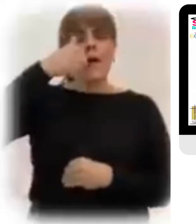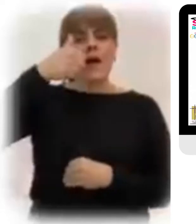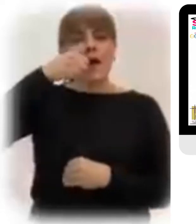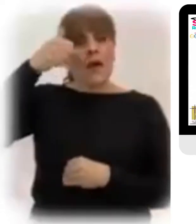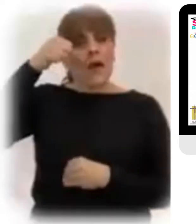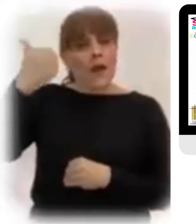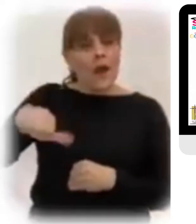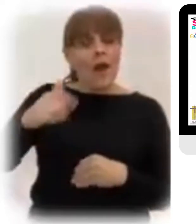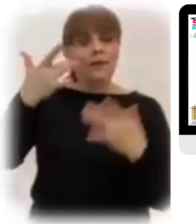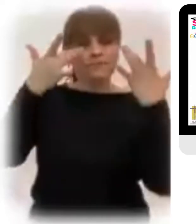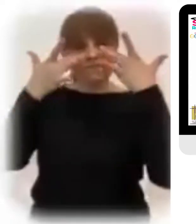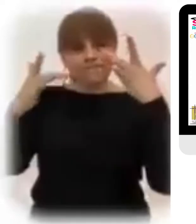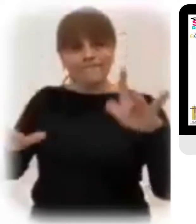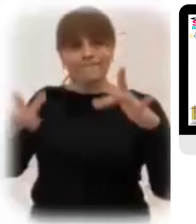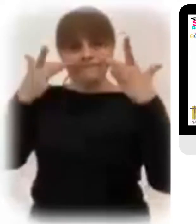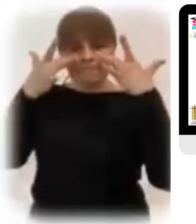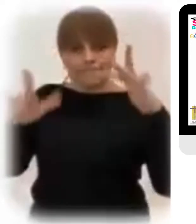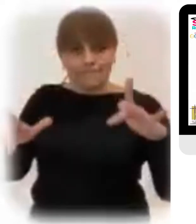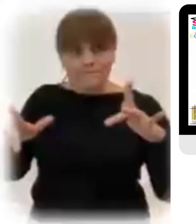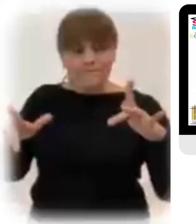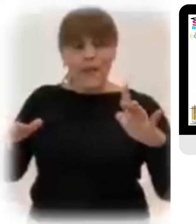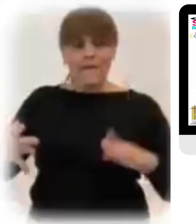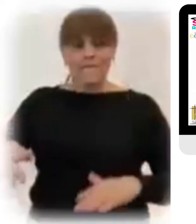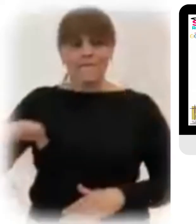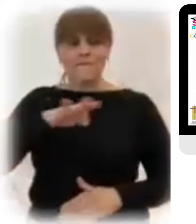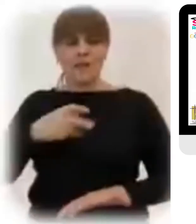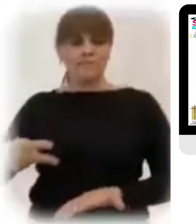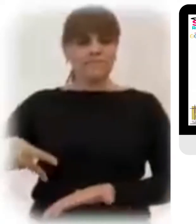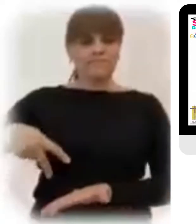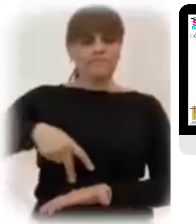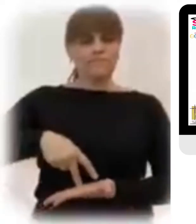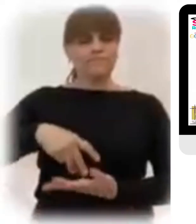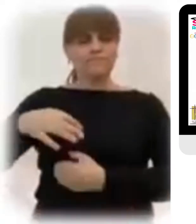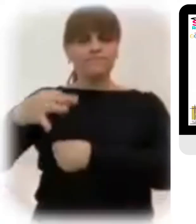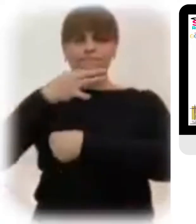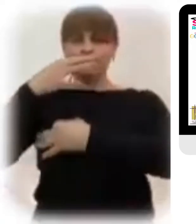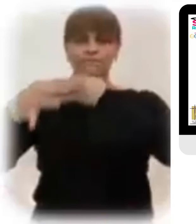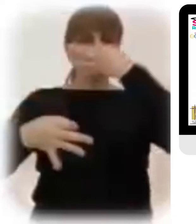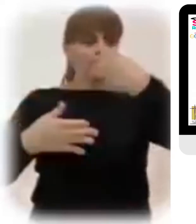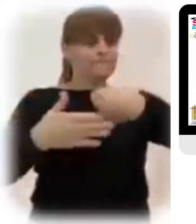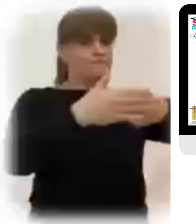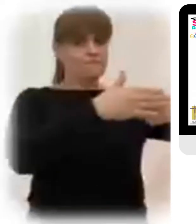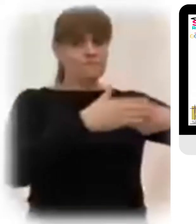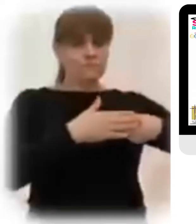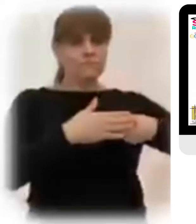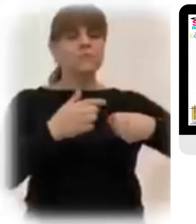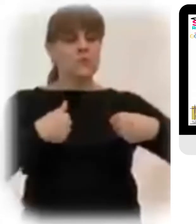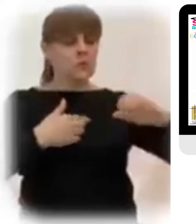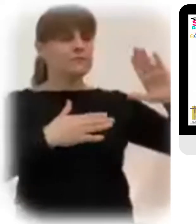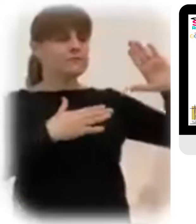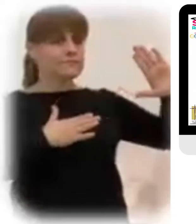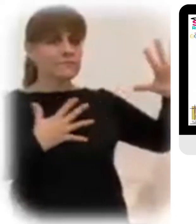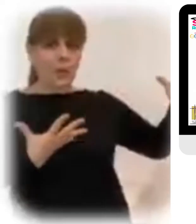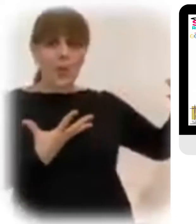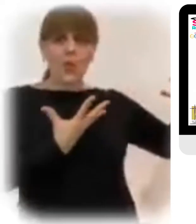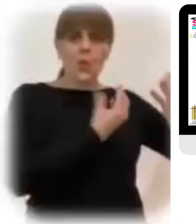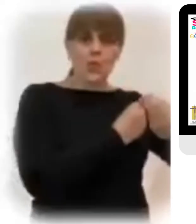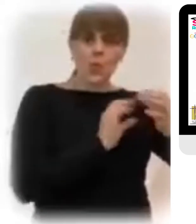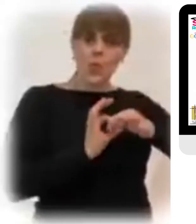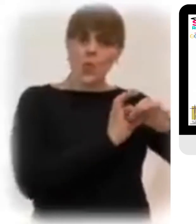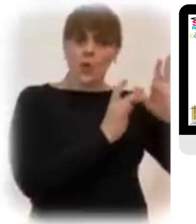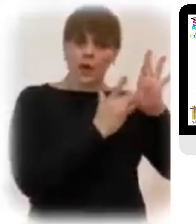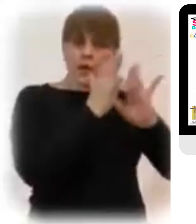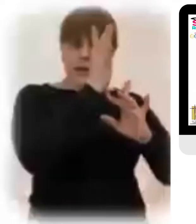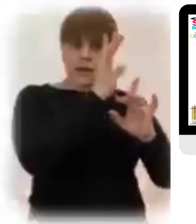Renovando las renuncias al pecado Y fortaleciendo la progresión de fe El bautizado se compromete a